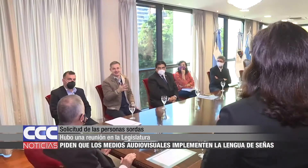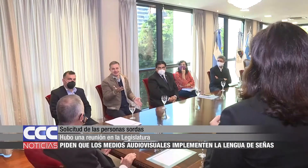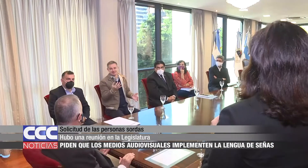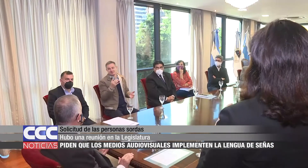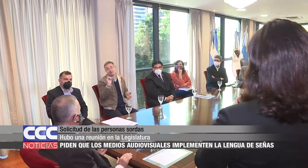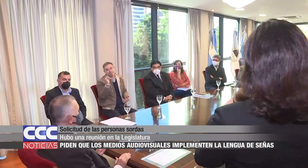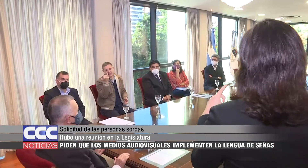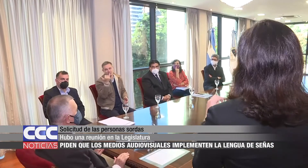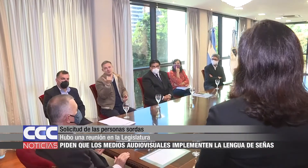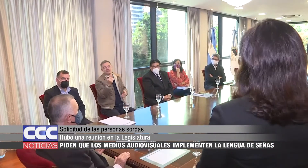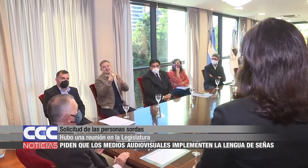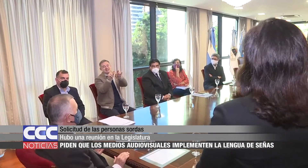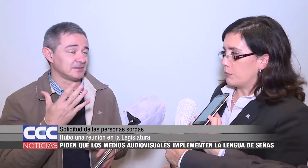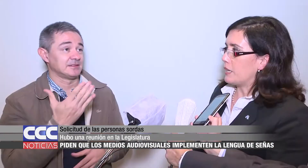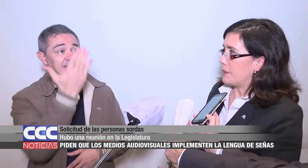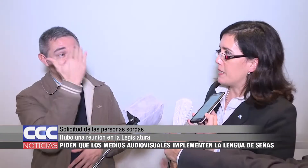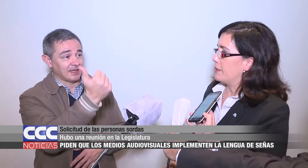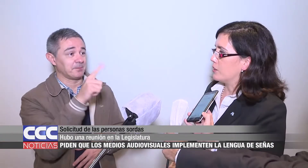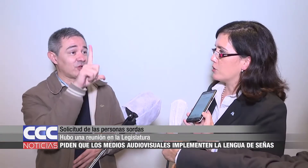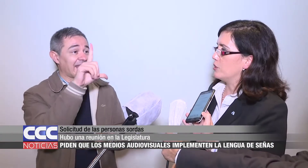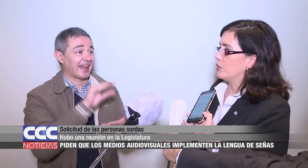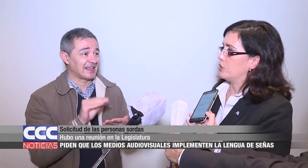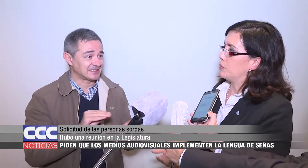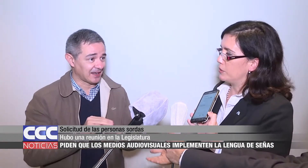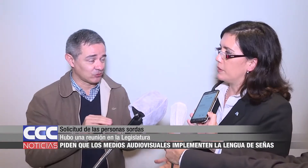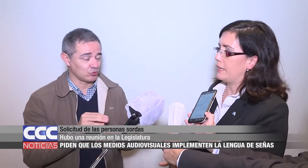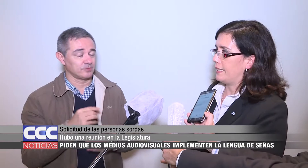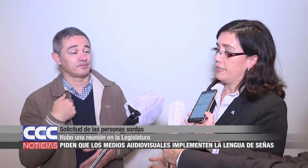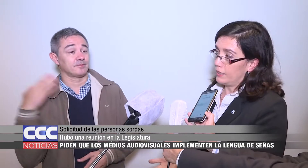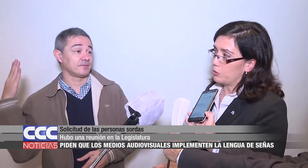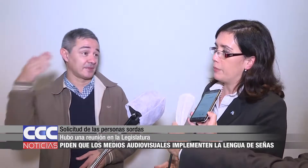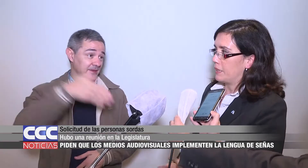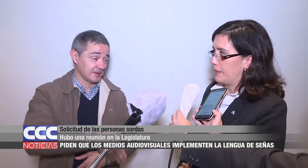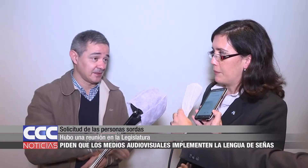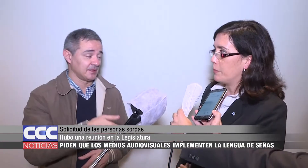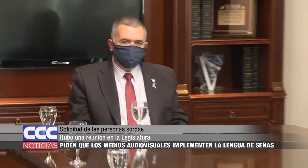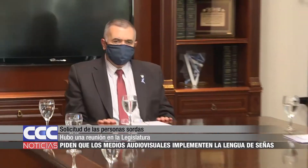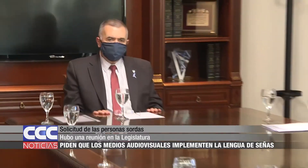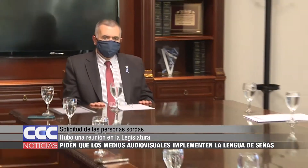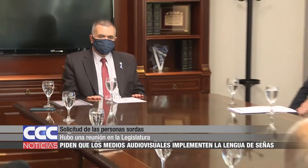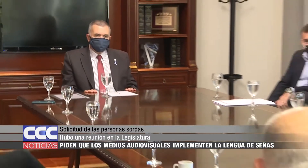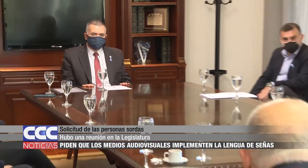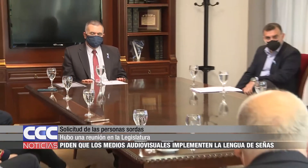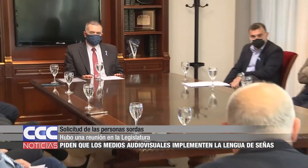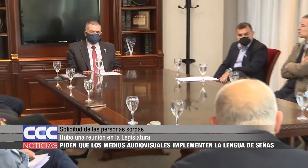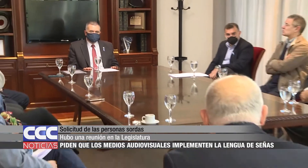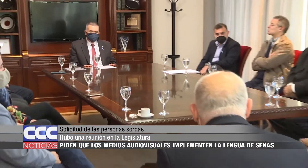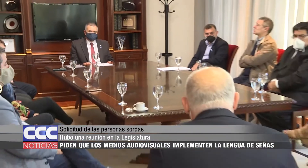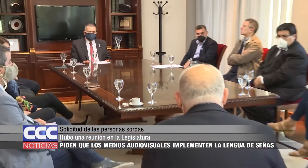los momentos que hoy estamos viviendo. Un día muy especial para nosotros, nos llamó la legislatura para que vengamos pidiendo para que los medios de comunicación, la